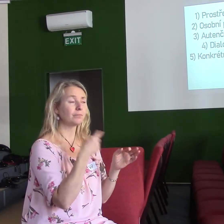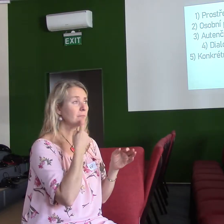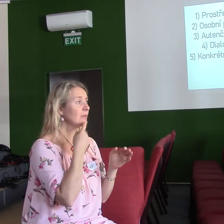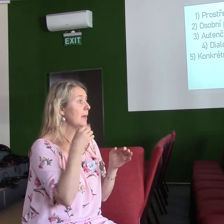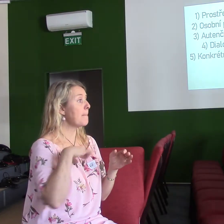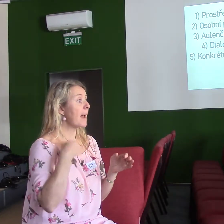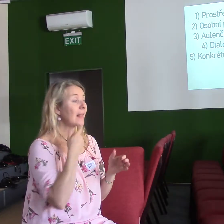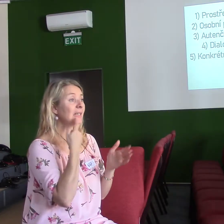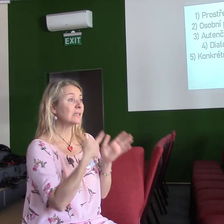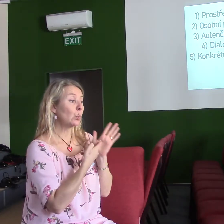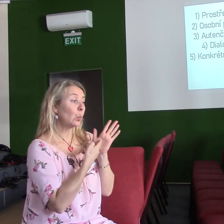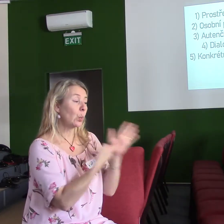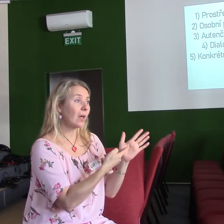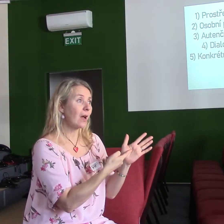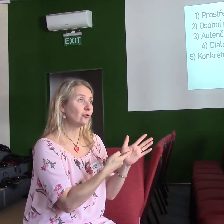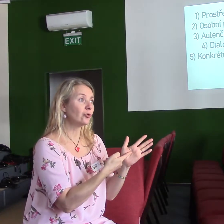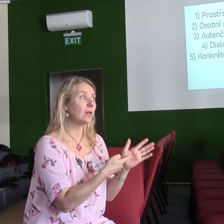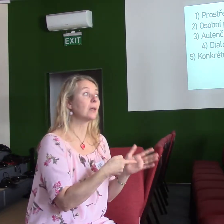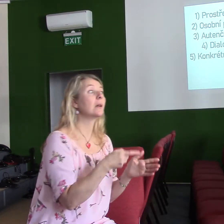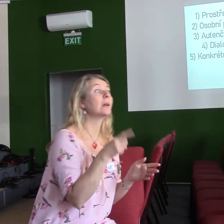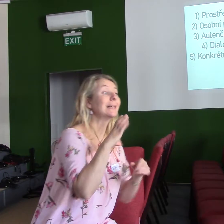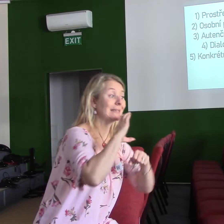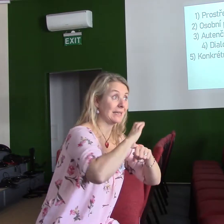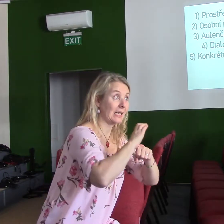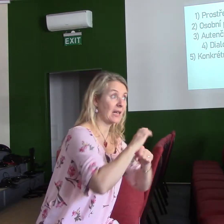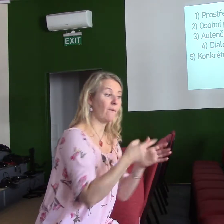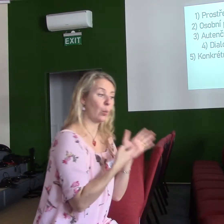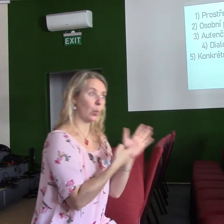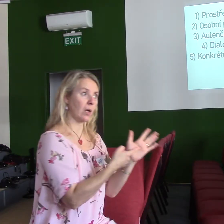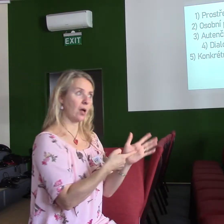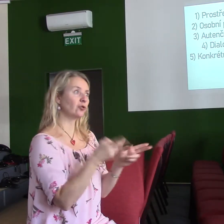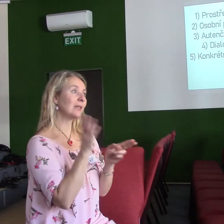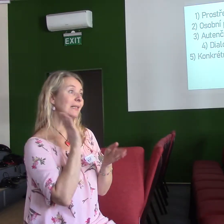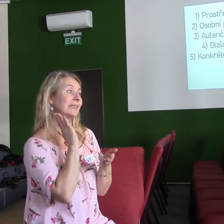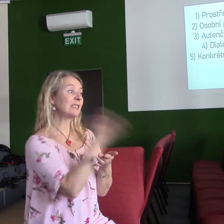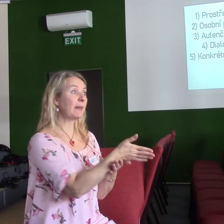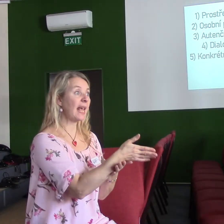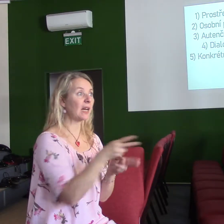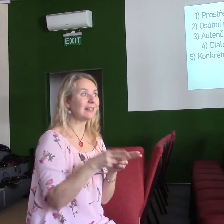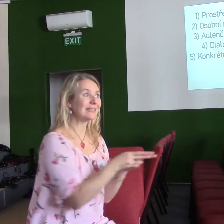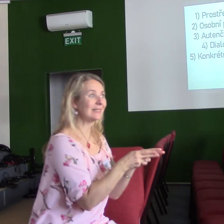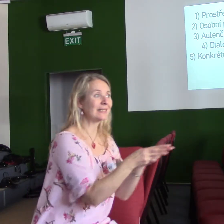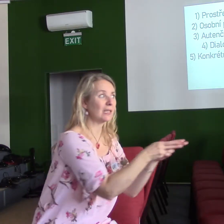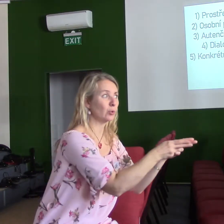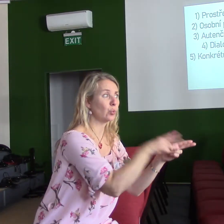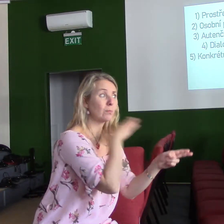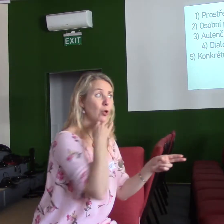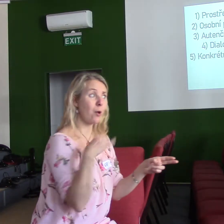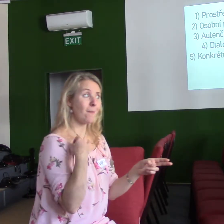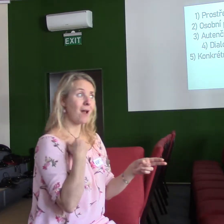kterým není zaměřený dovnitř, ale má vizi, směr a proměňuje společnost. To je něco, po čem většina mladých lidí touží.